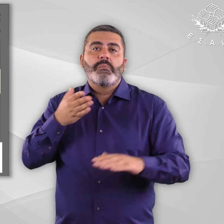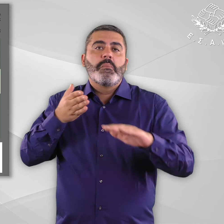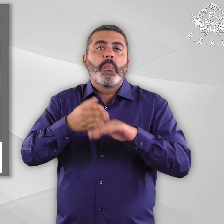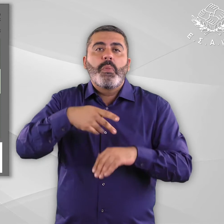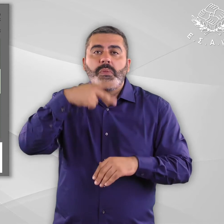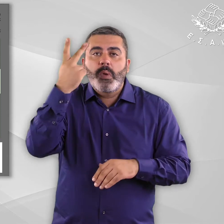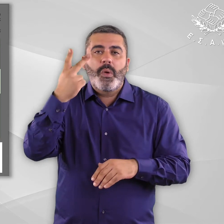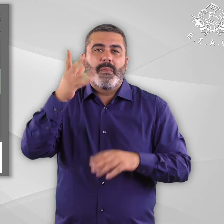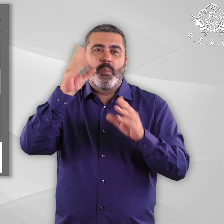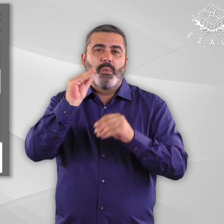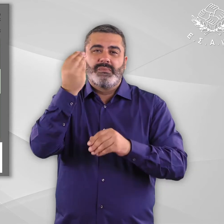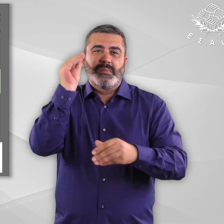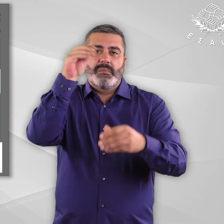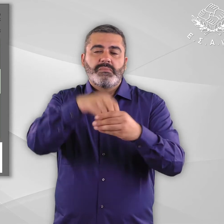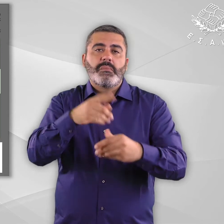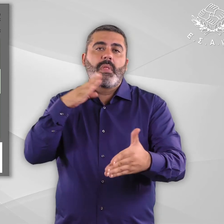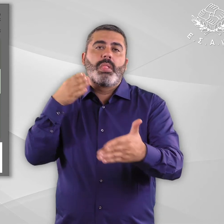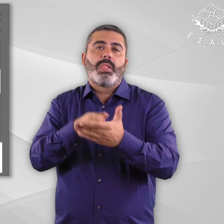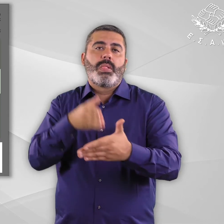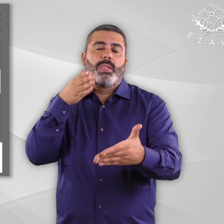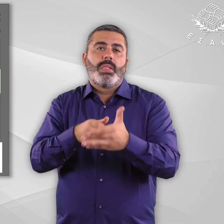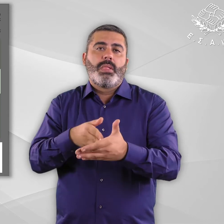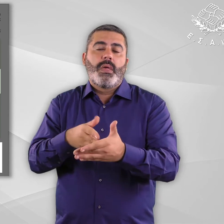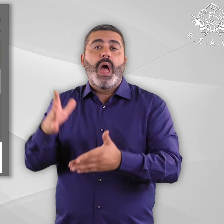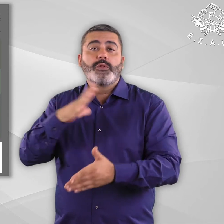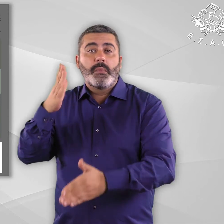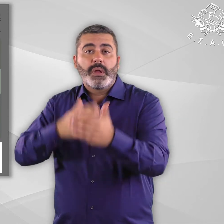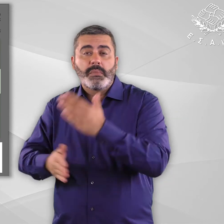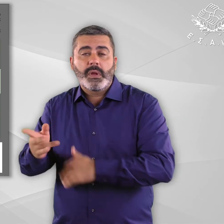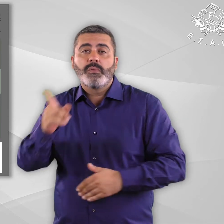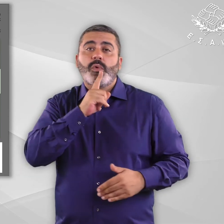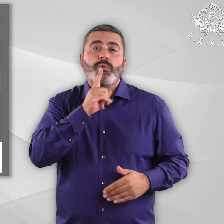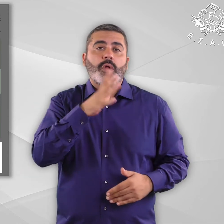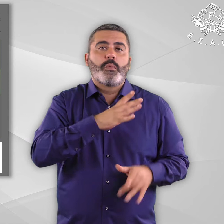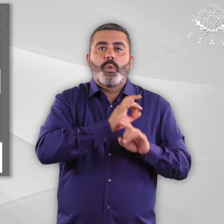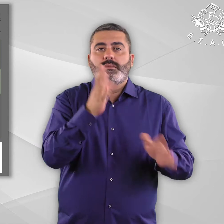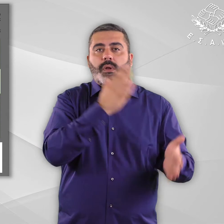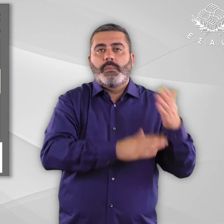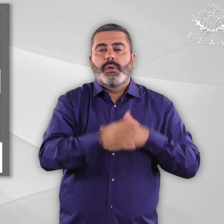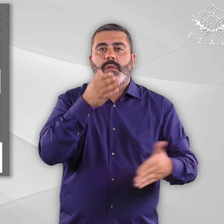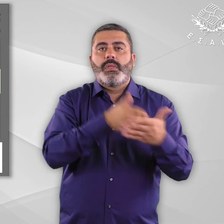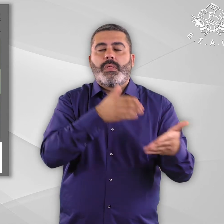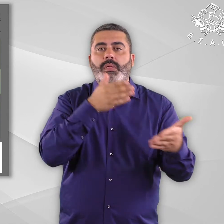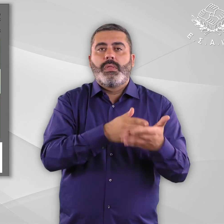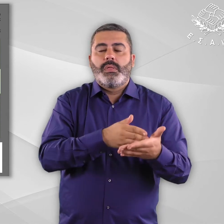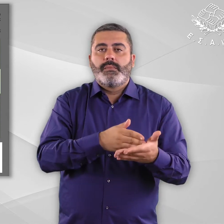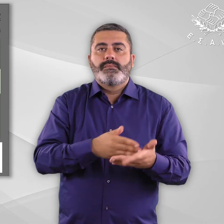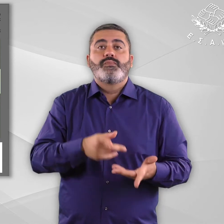δικαιωμάτων ούτε την απόλαυσή τους σε ίση βάση με τα άτομα χωρίς αναπηρία αλλά ούτε και την απόλαυσή τους από όλα τα άτομα με αναπηρία.